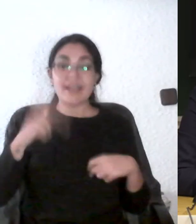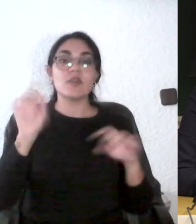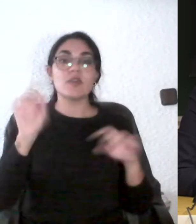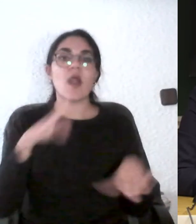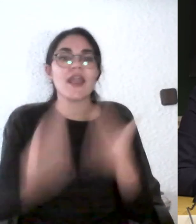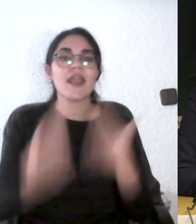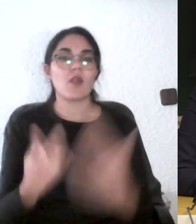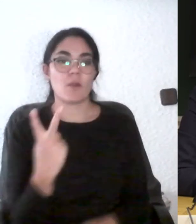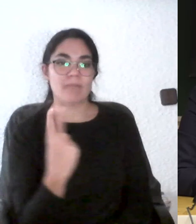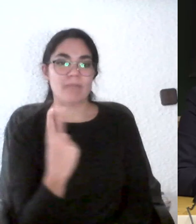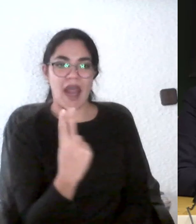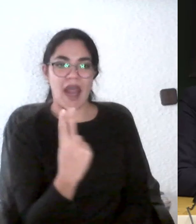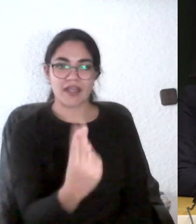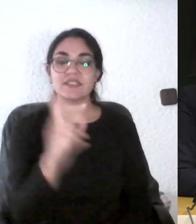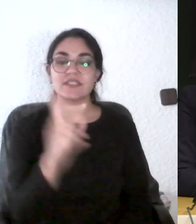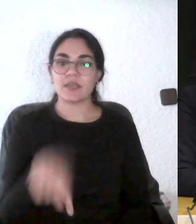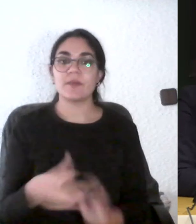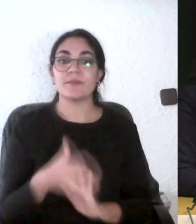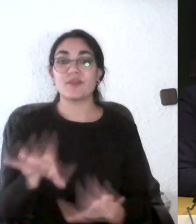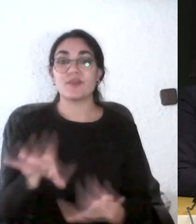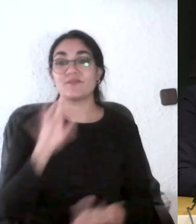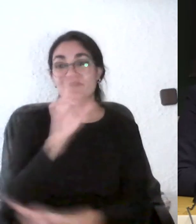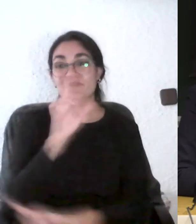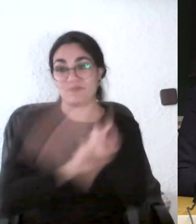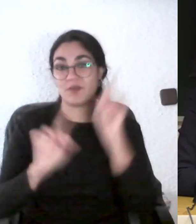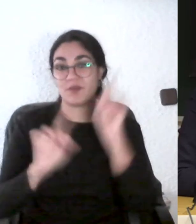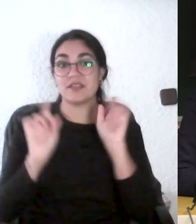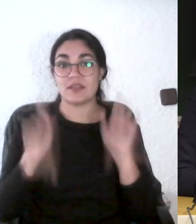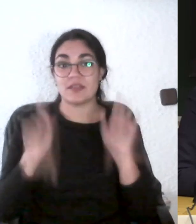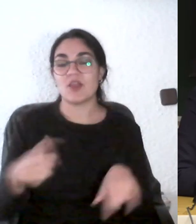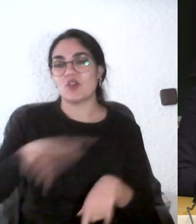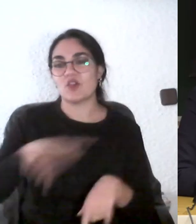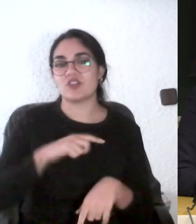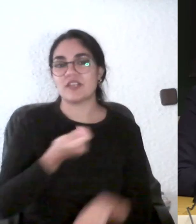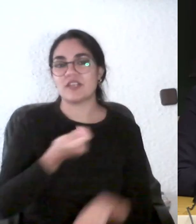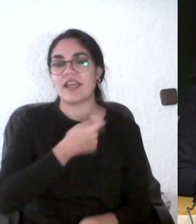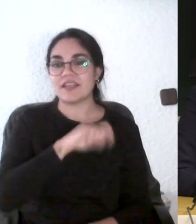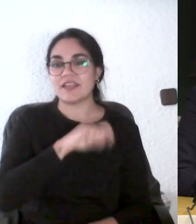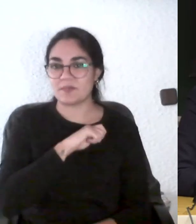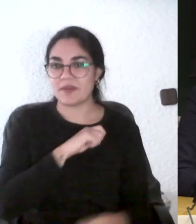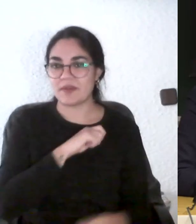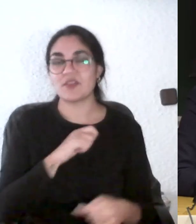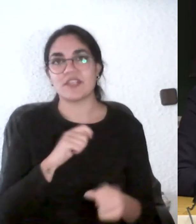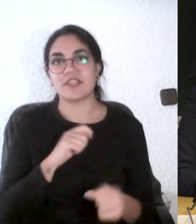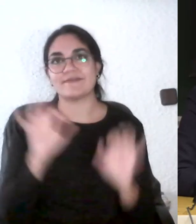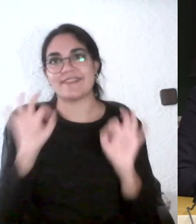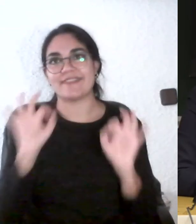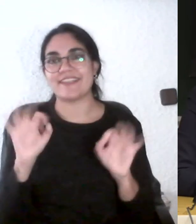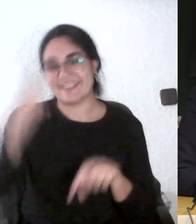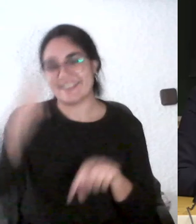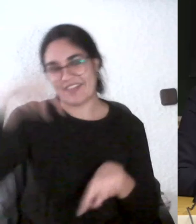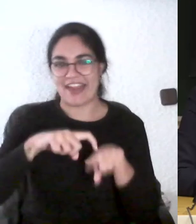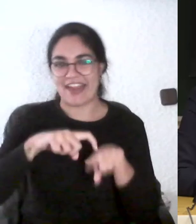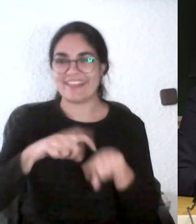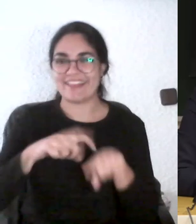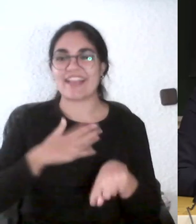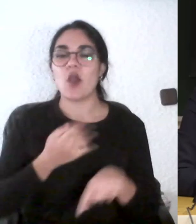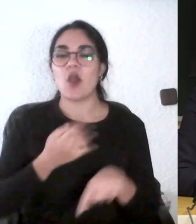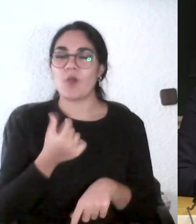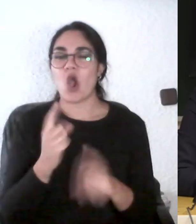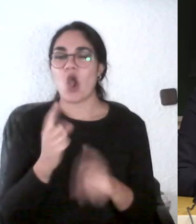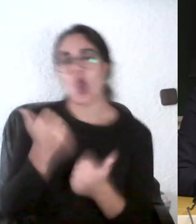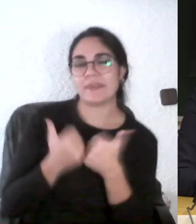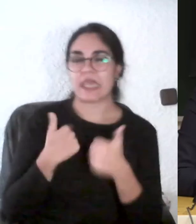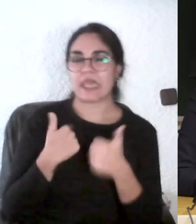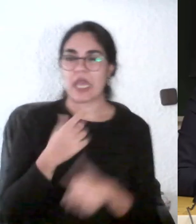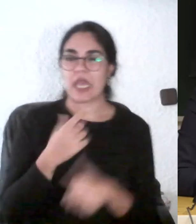no nos podemos olvidar que somos españoles y tenemos una serie de rasgos como la competencia la envidia y a veces me he encontrado en el aula cuando yo lo hago